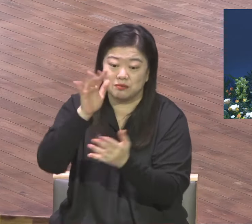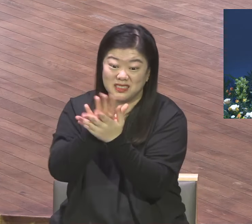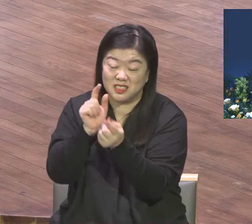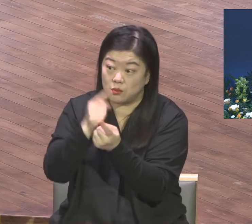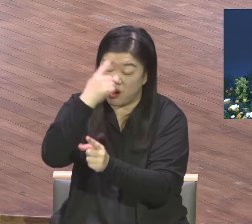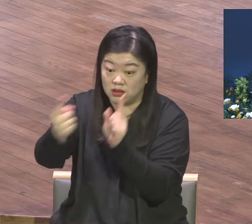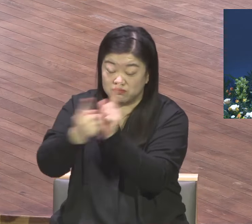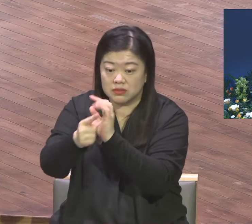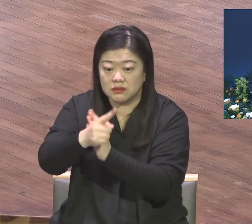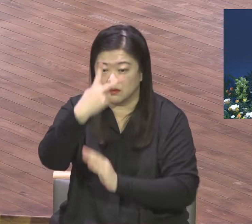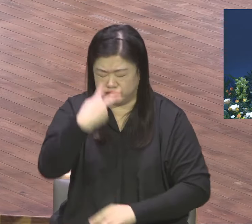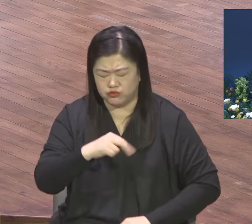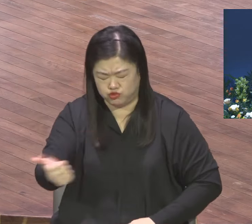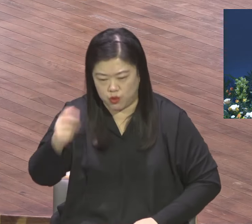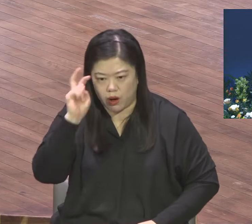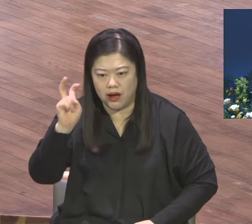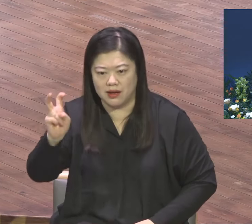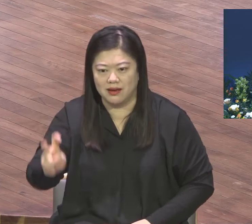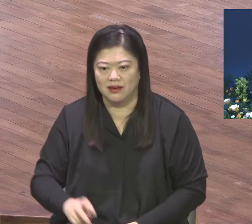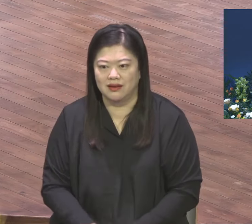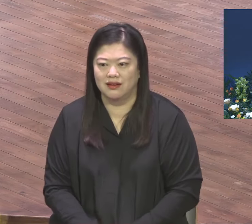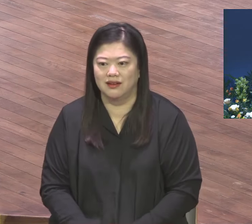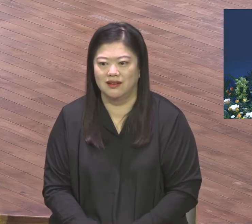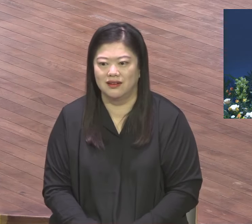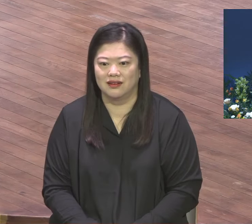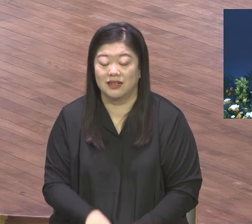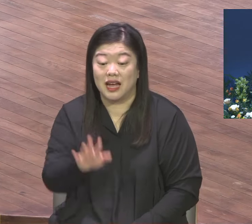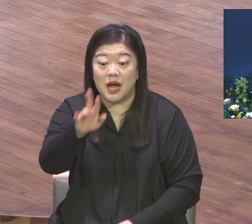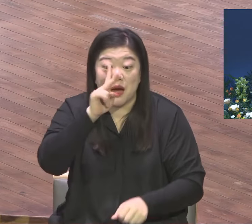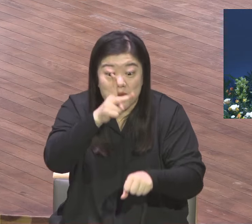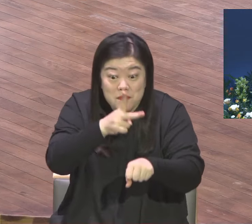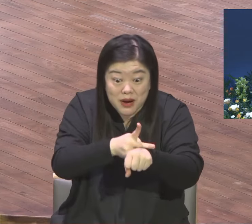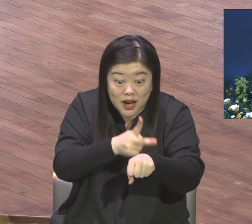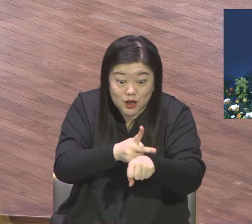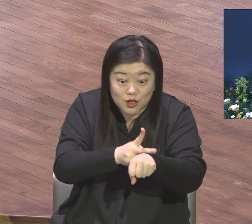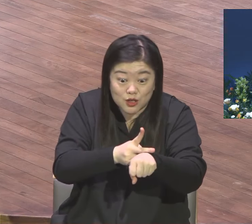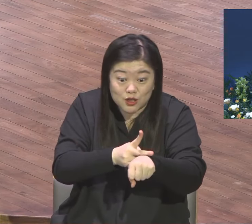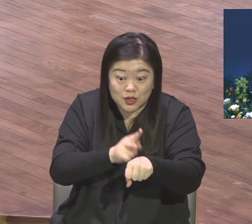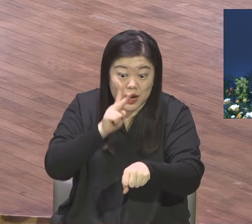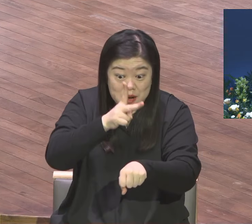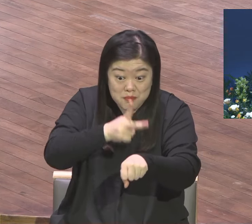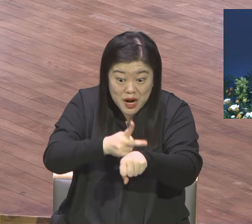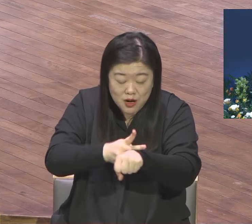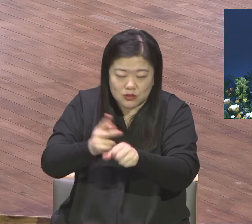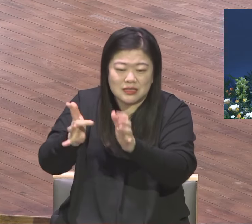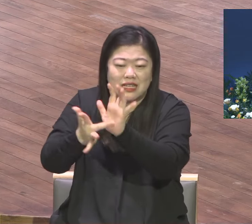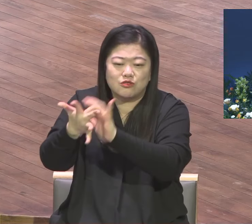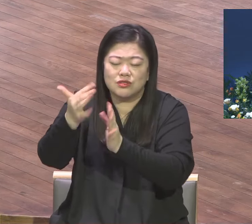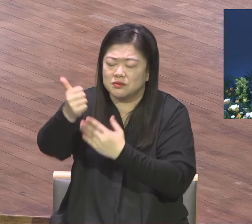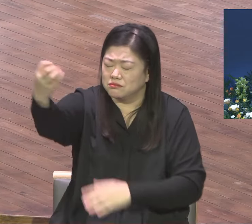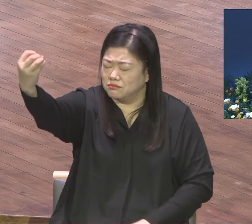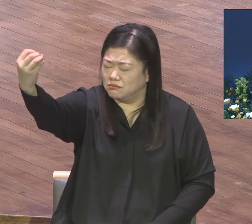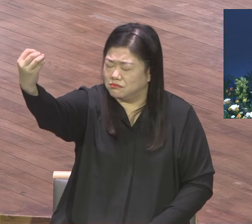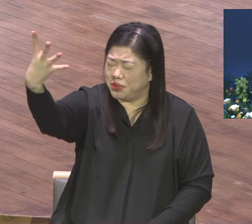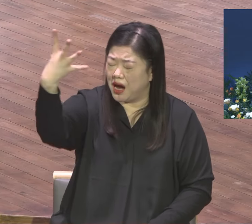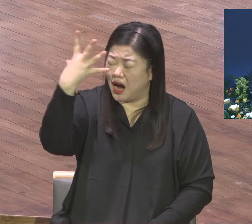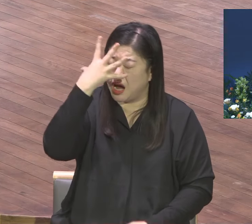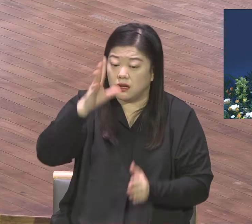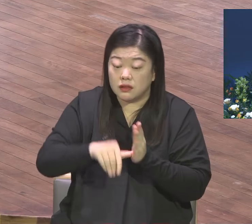사울이 말이에요. 부활하신 주님 보는 순간에 그냥 눈이 거풀이 타가지고 소경돼 버렸어요.